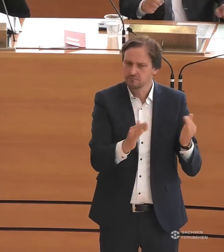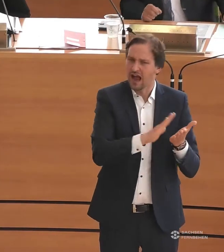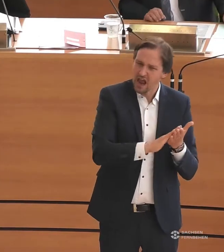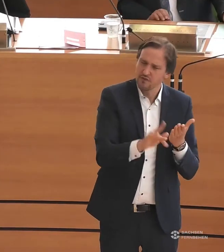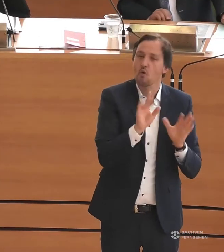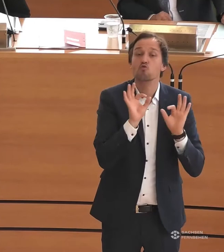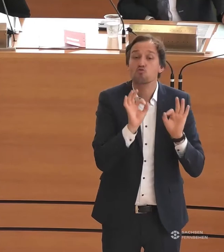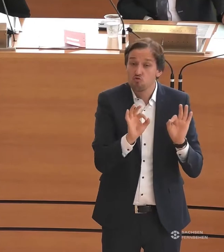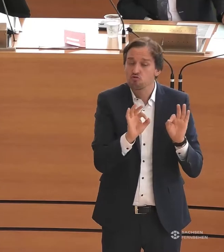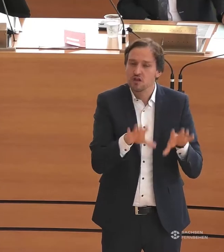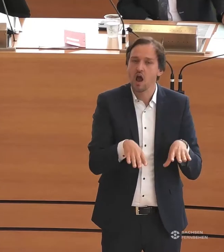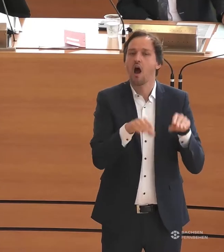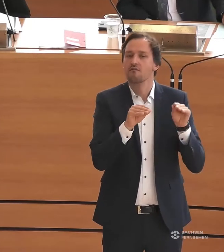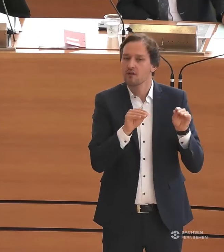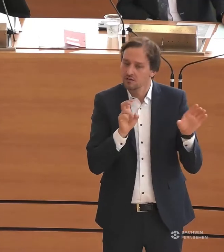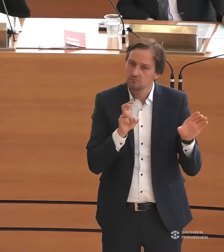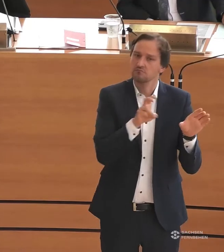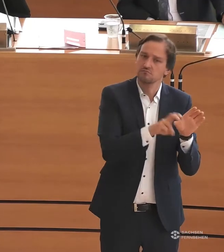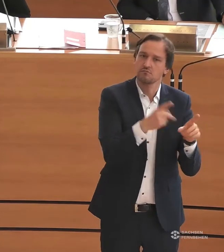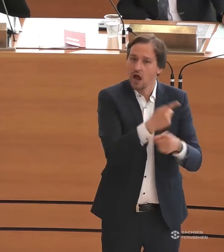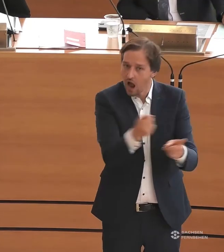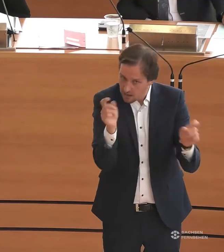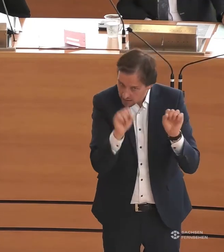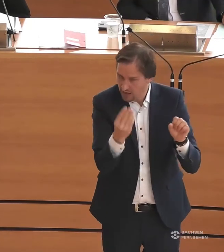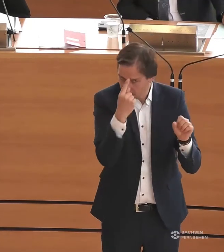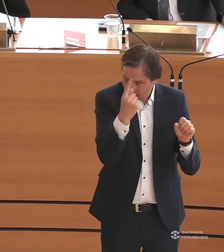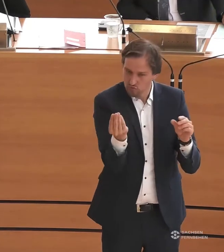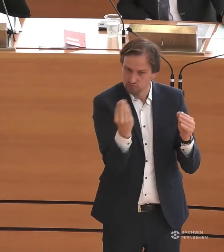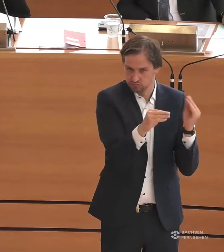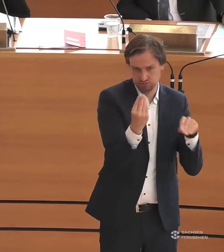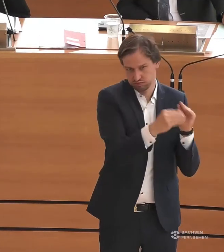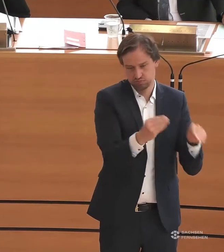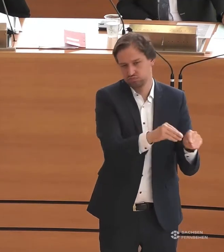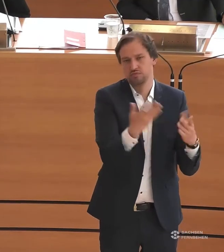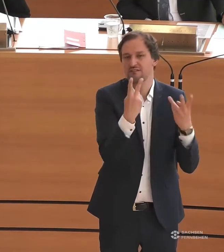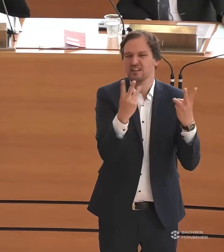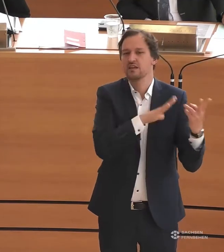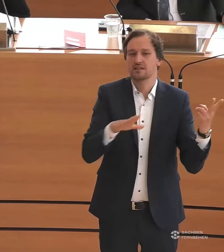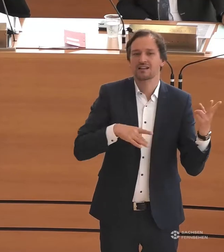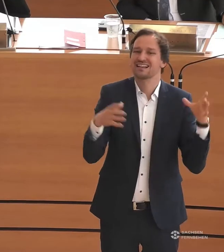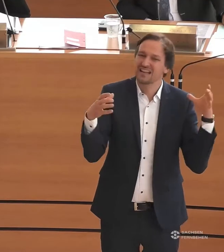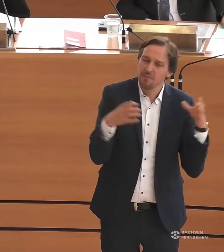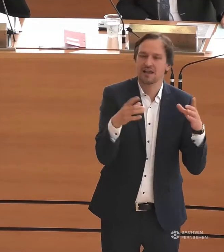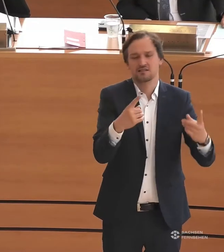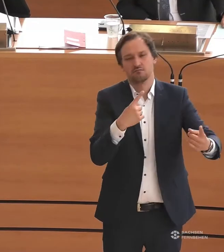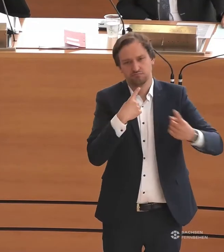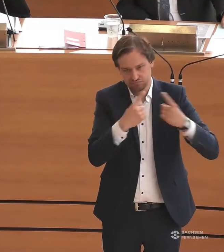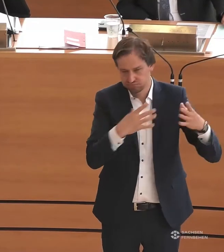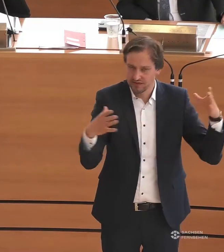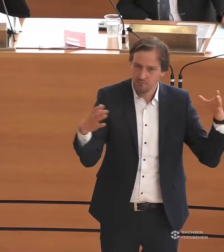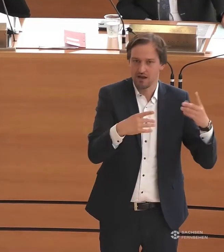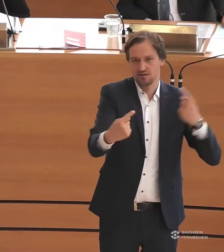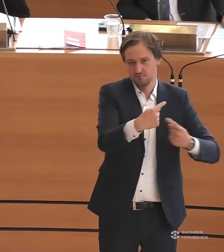guter Staat, der zeigt, dass wir in Sachsen bereit dafür sind, gemeinsam zu sprechen, gemeinsam zu handeln und eben auch den